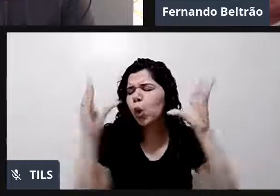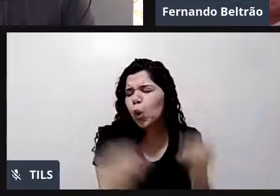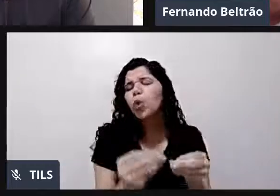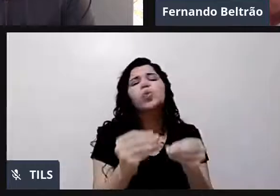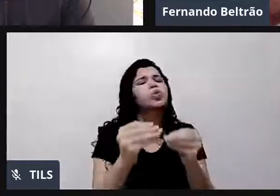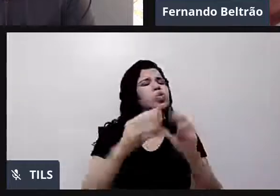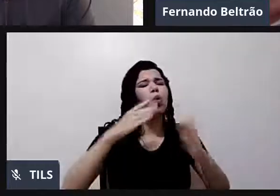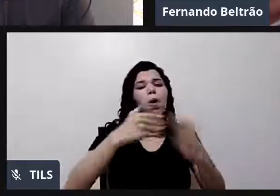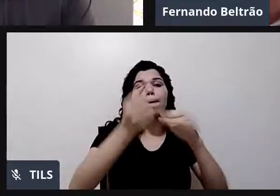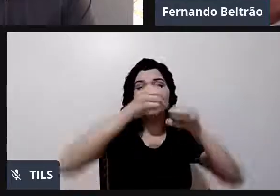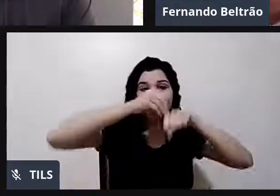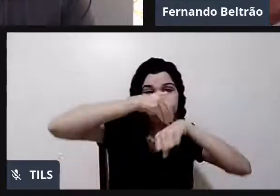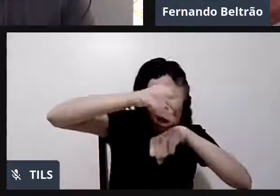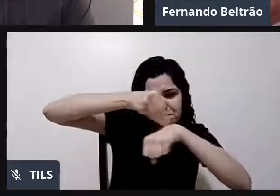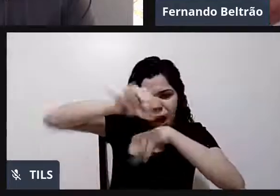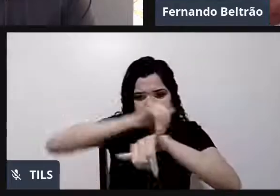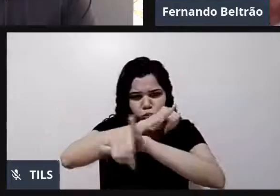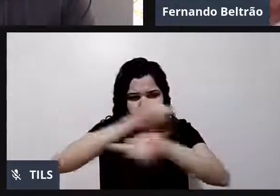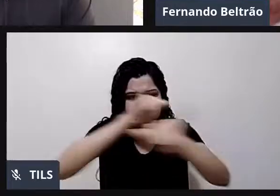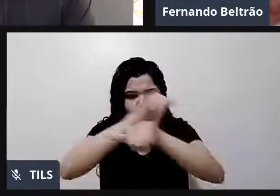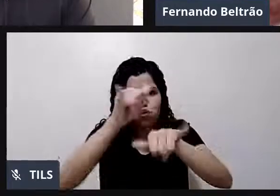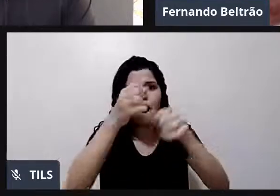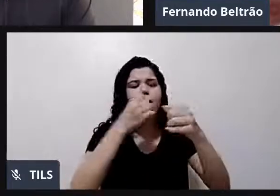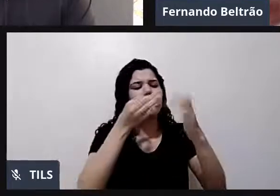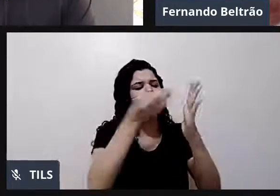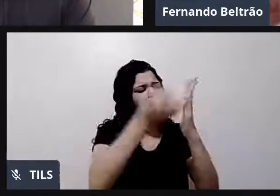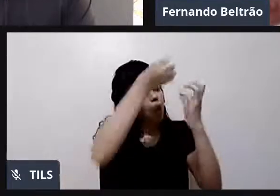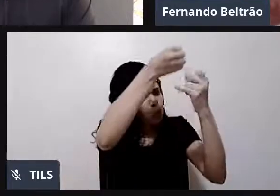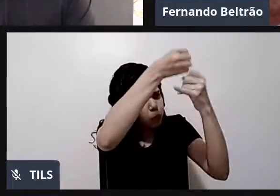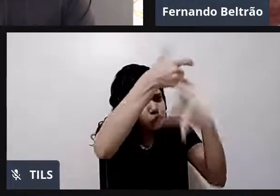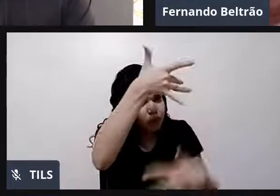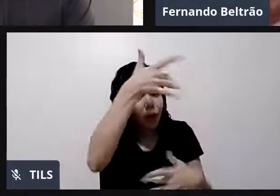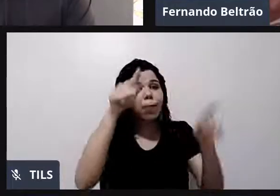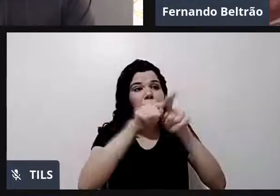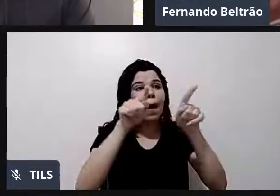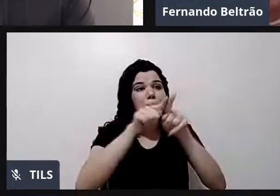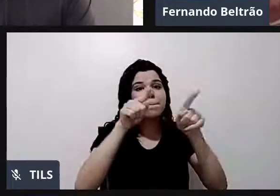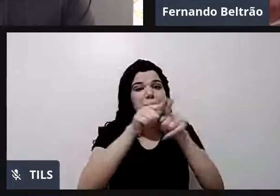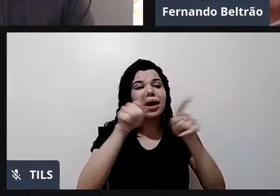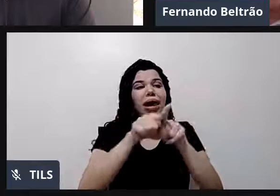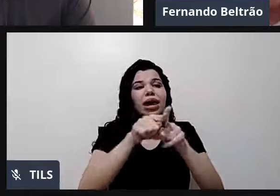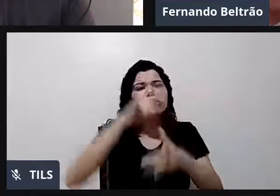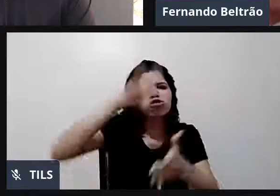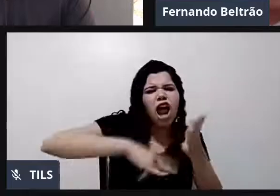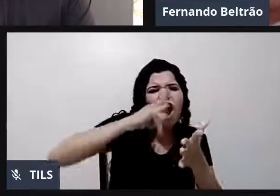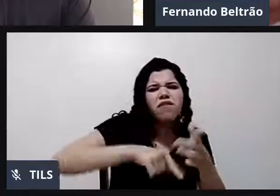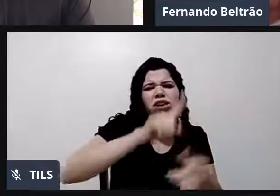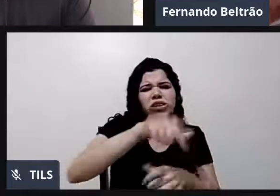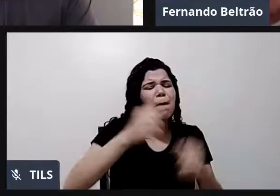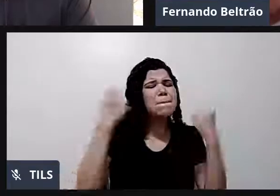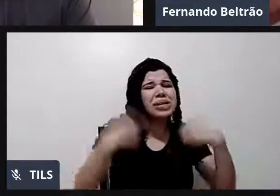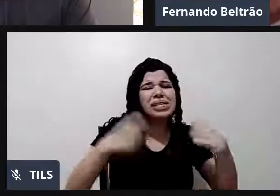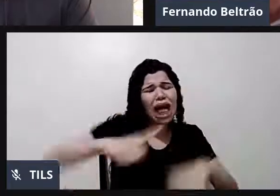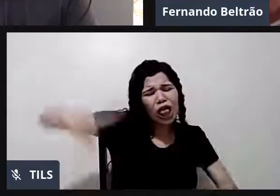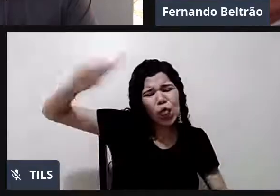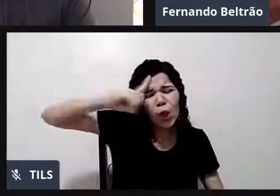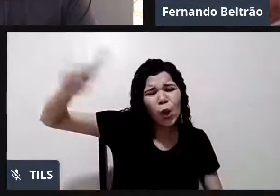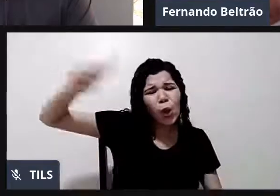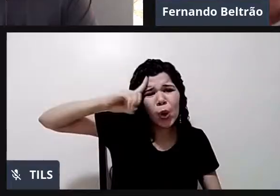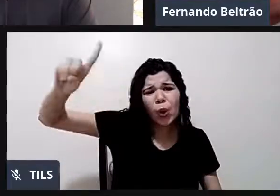compartilhe, comente e se inscreva. Faça isso sempre. Isso deve ser uma rotina. Todo dia, se você quer fazer o